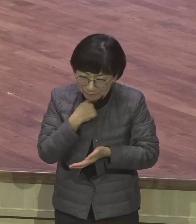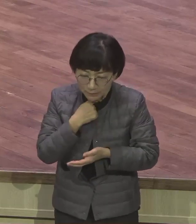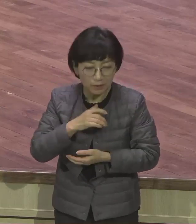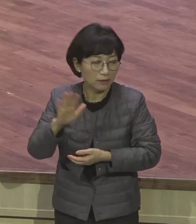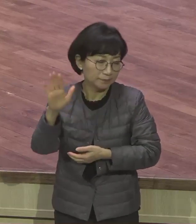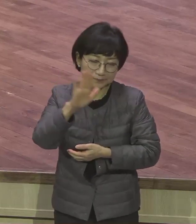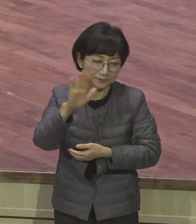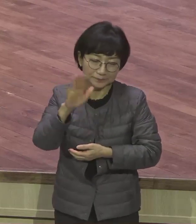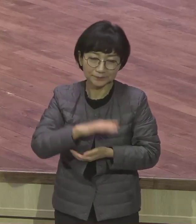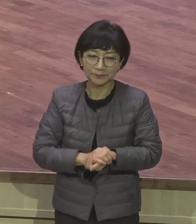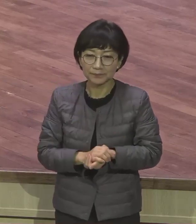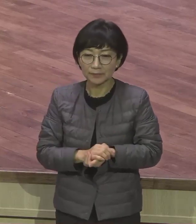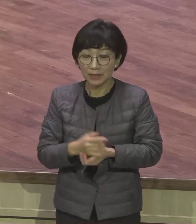사람들은 하나도 안 부럽습니다.